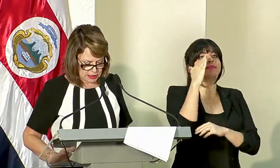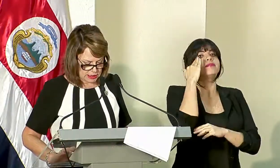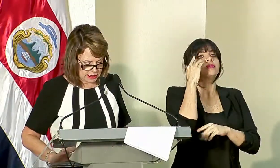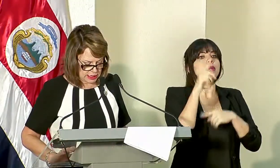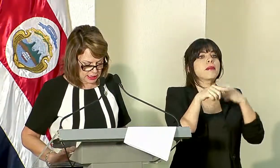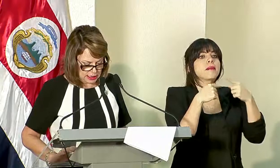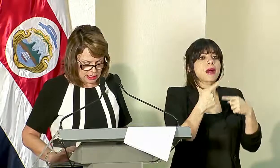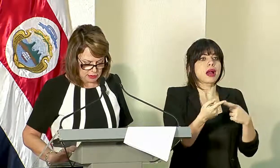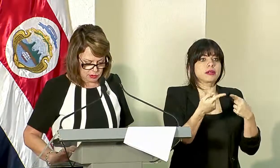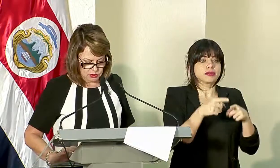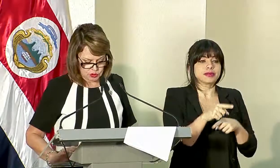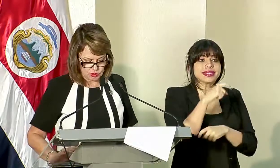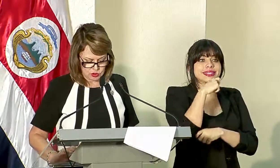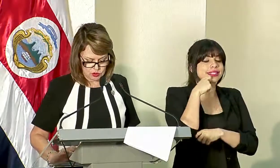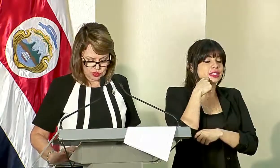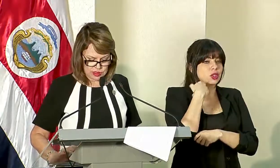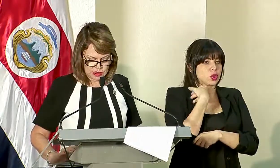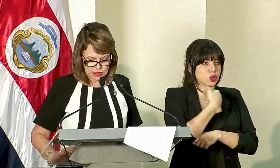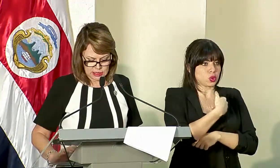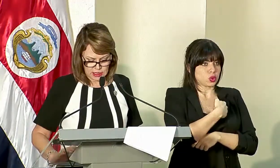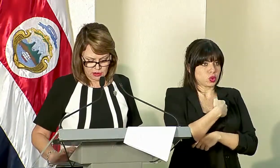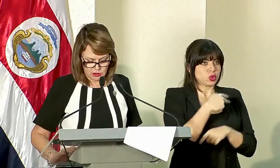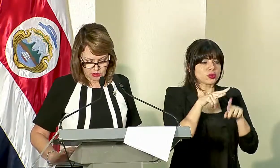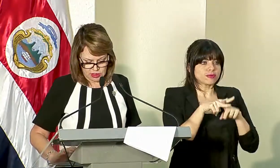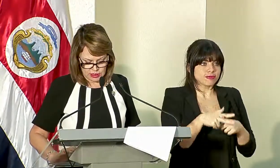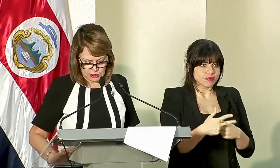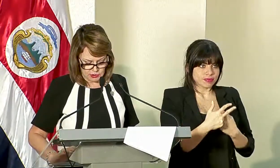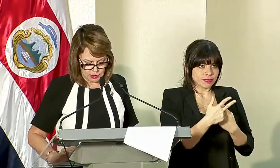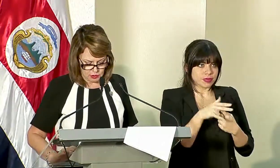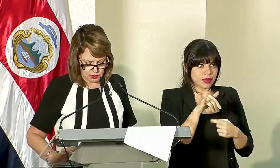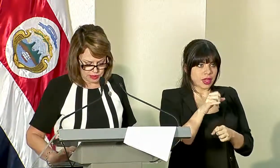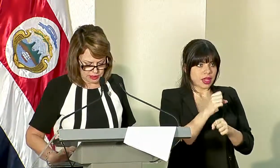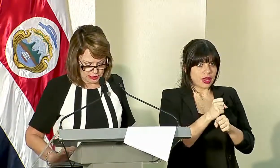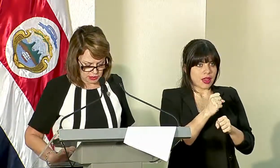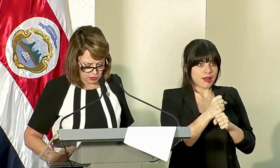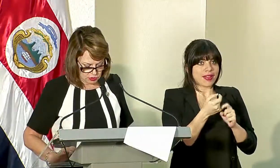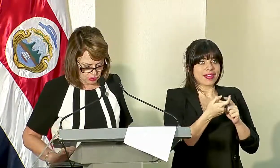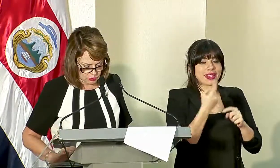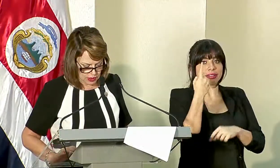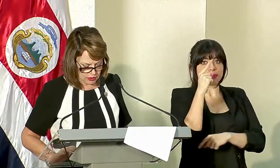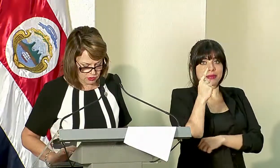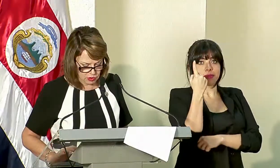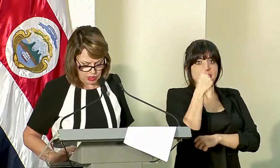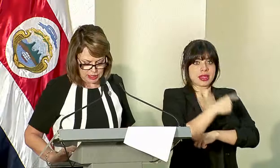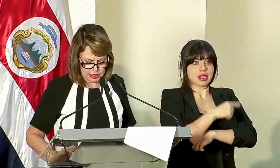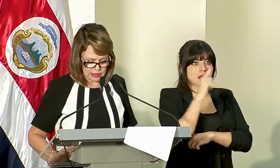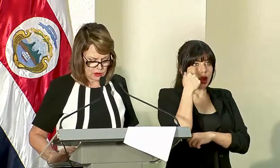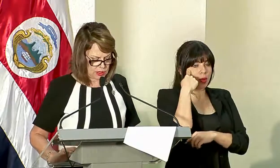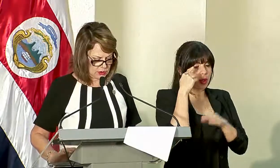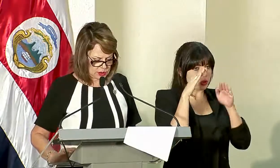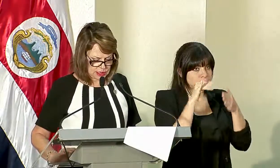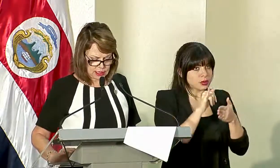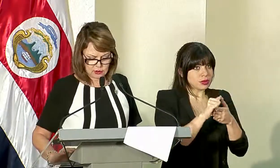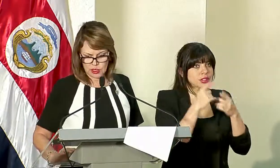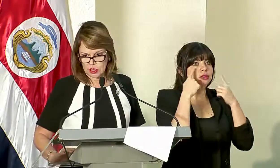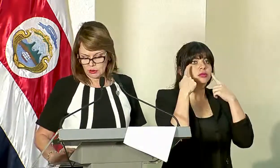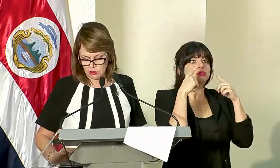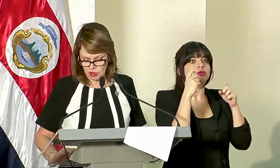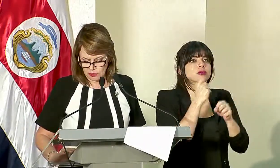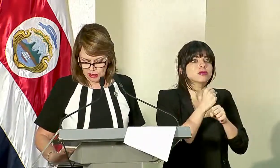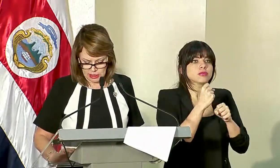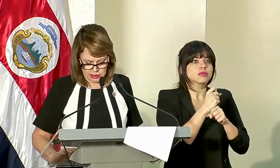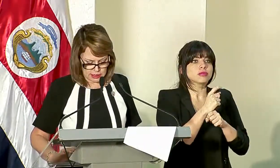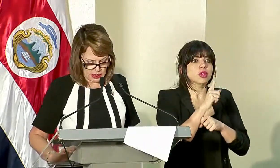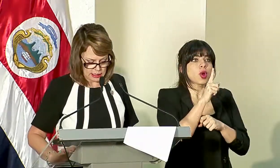íbamos a tener sequía, hemos nosotros iniciado este trabajo desde el día uno del gobierno y así logramos sacar un